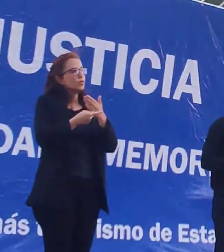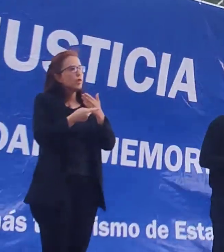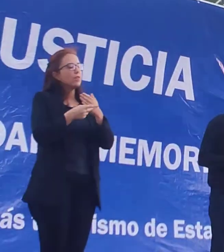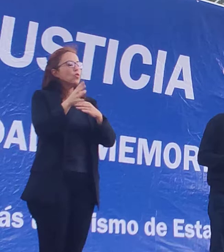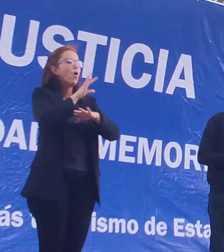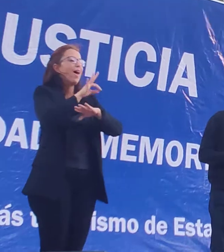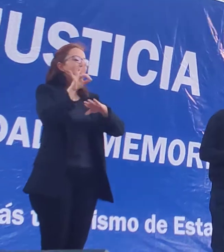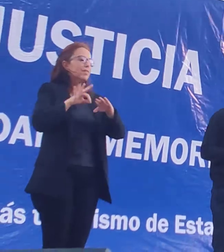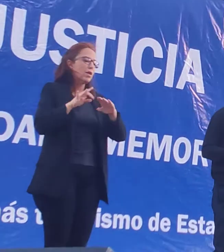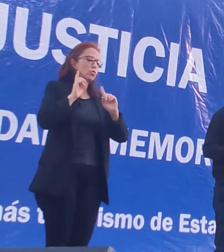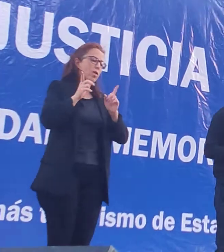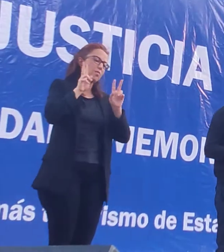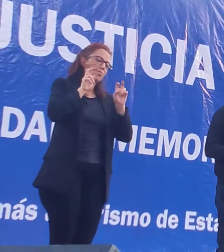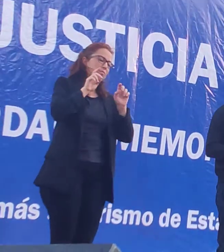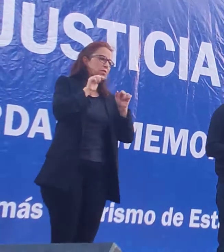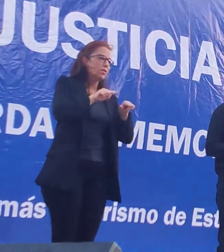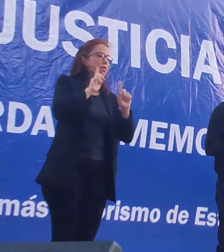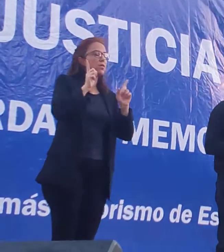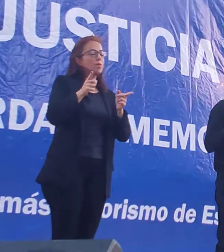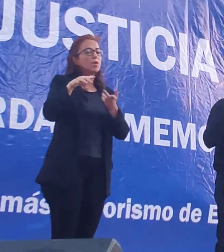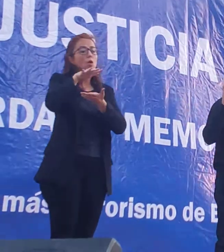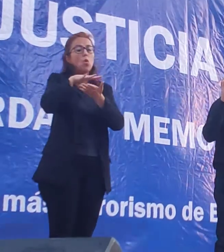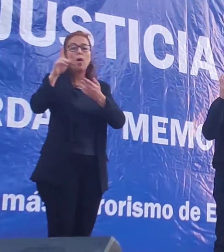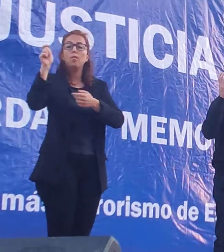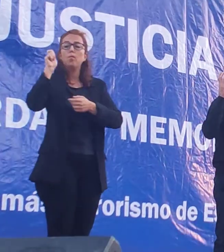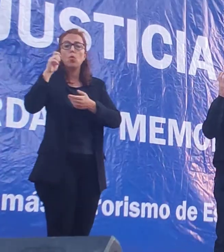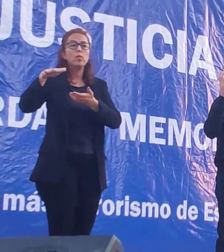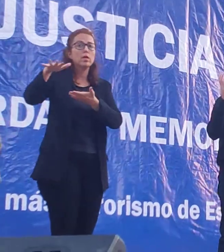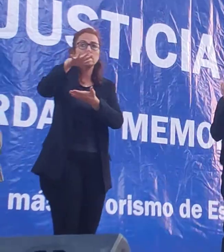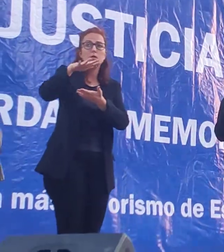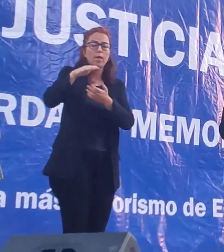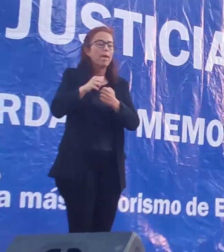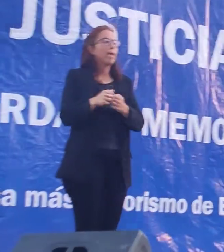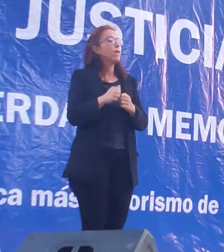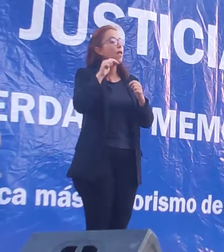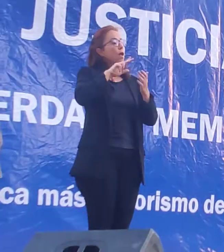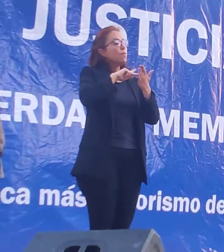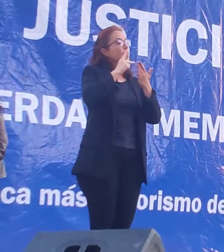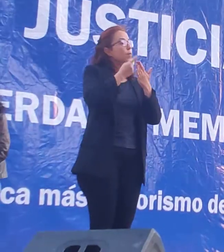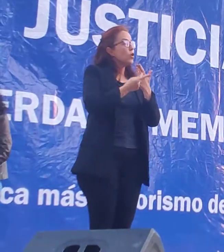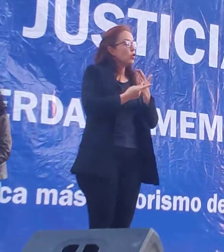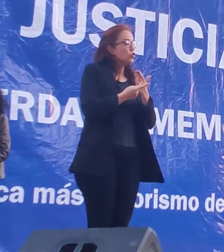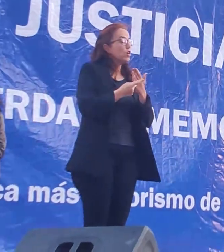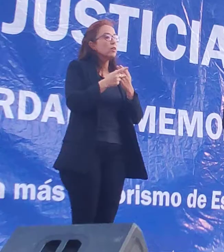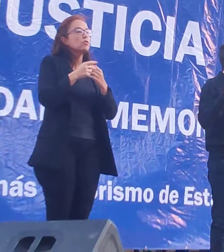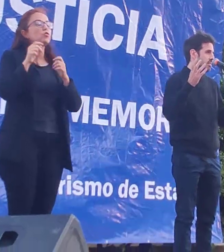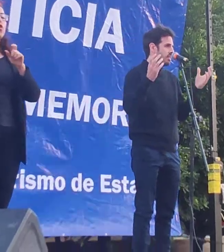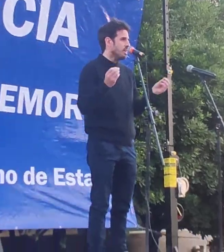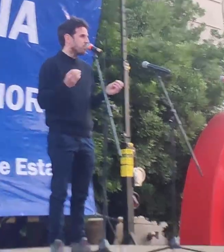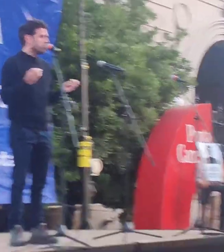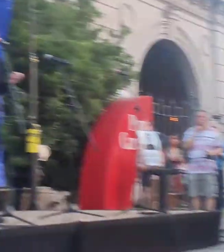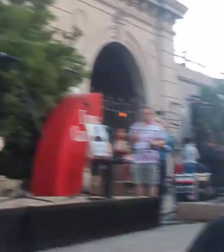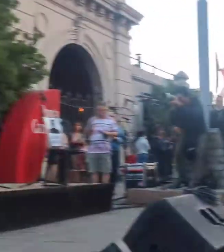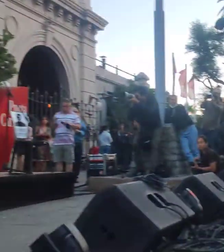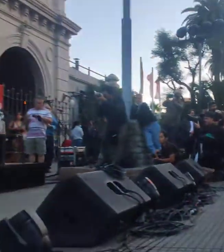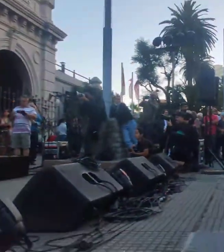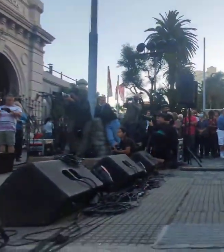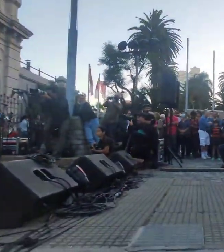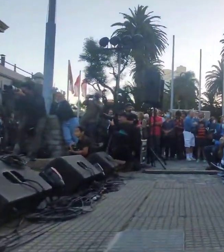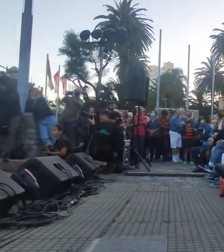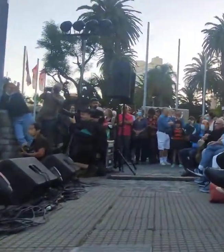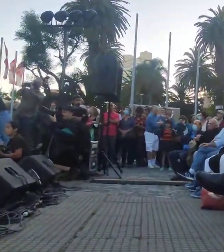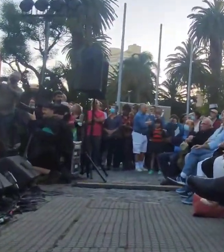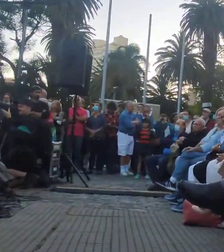la arquitectura también y desde el espacio público. Este proyecto, el concepto, la propuesta,